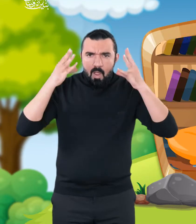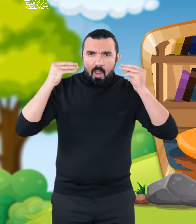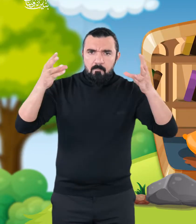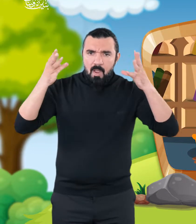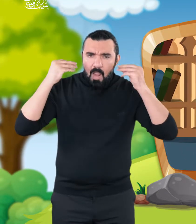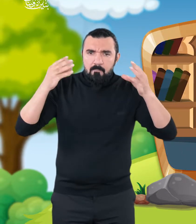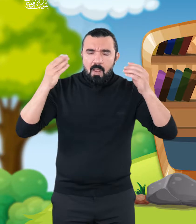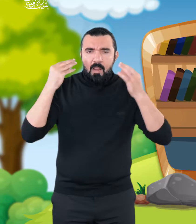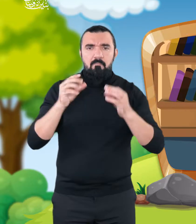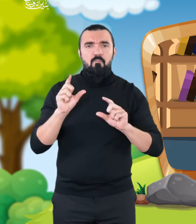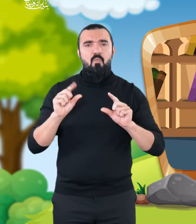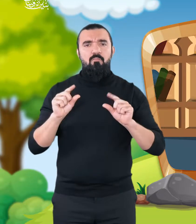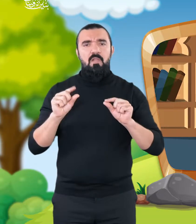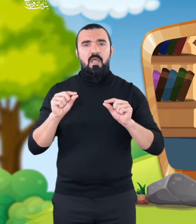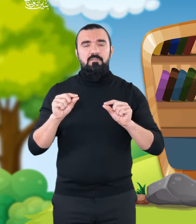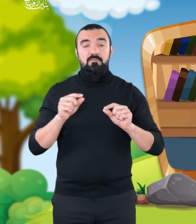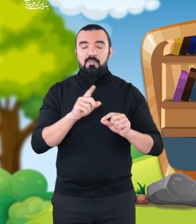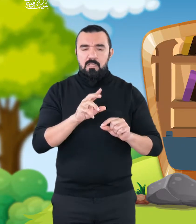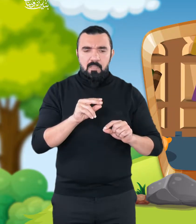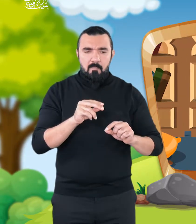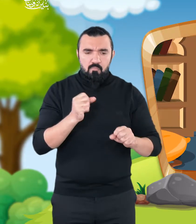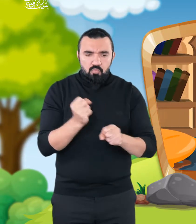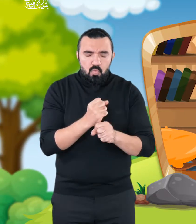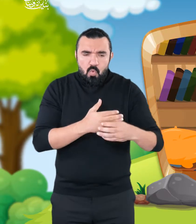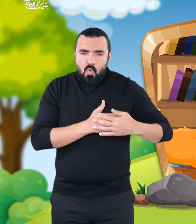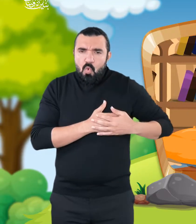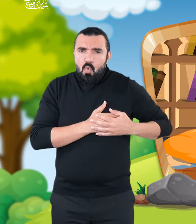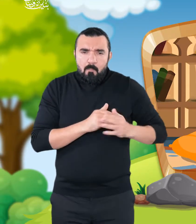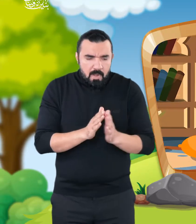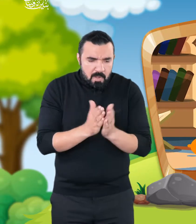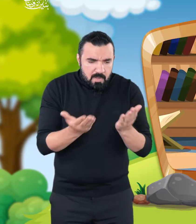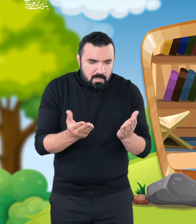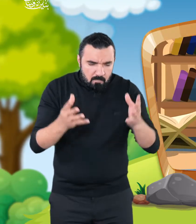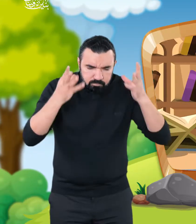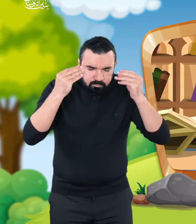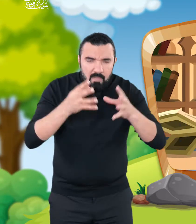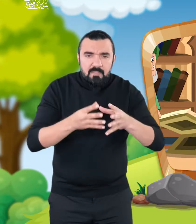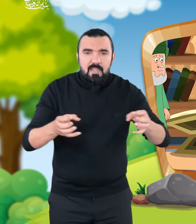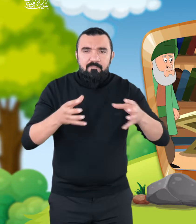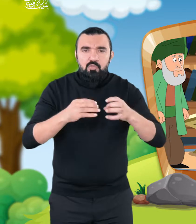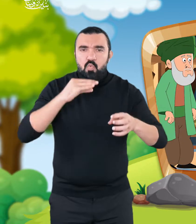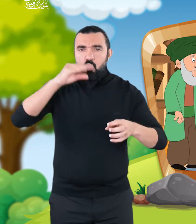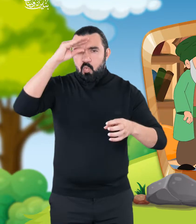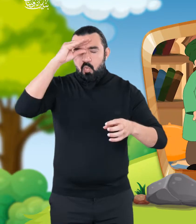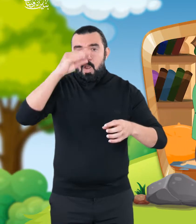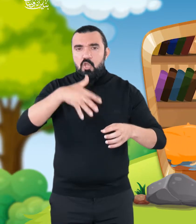اشتركوا في القناة وشيخ المؤرخين